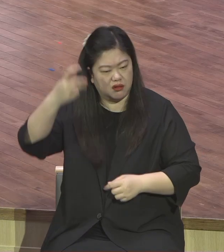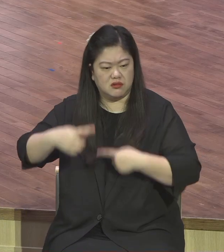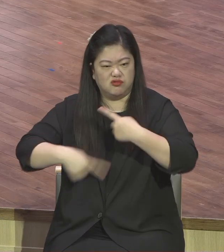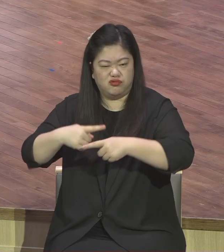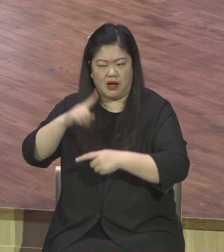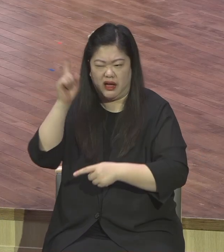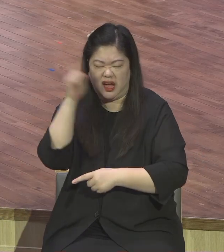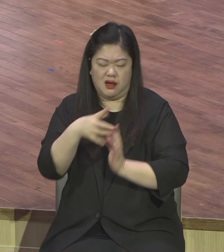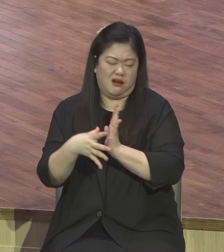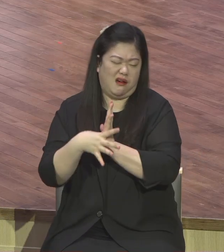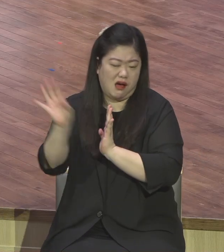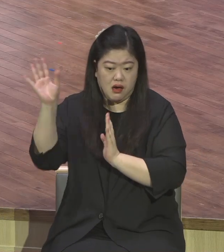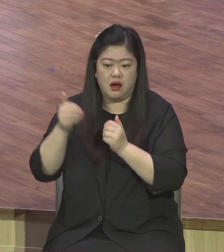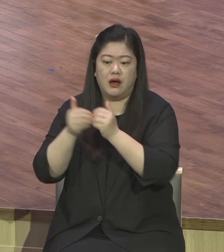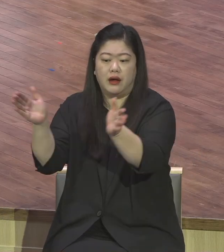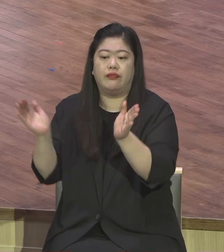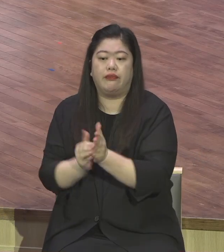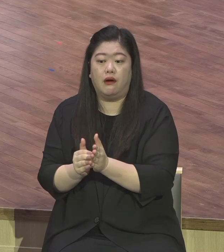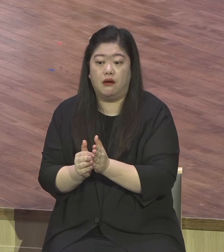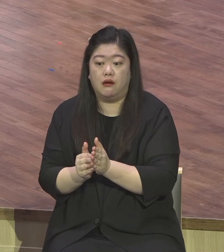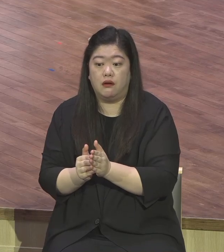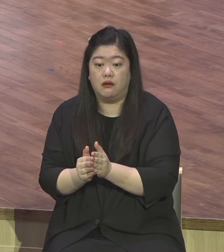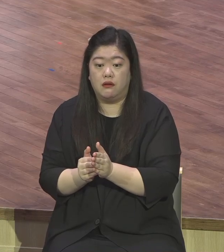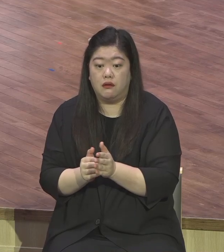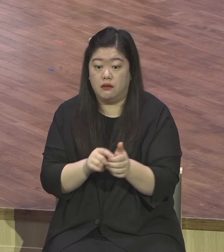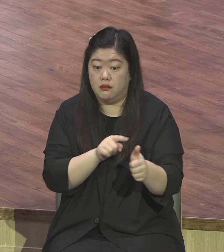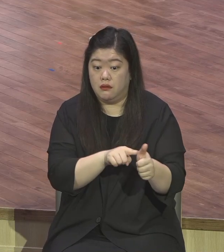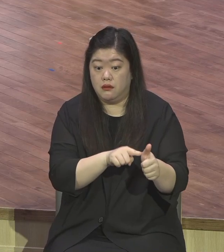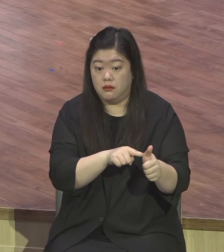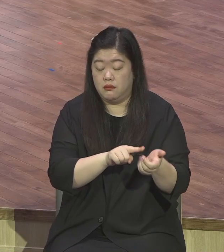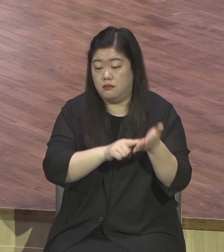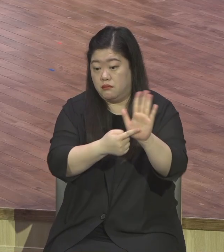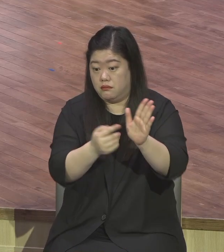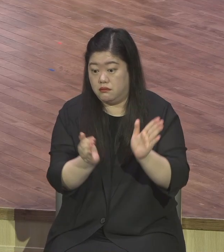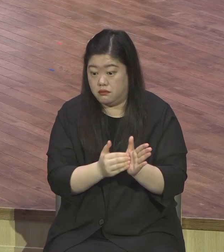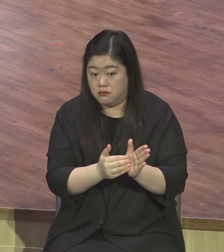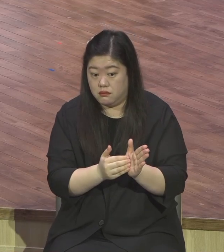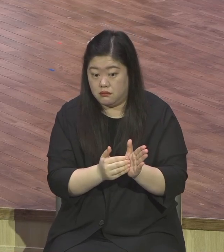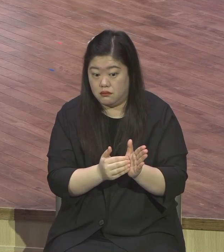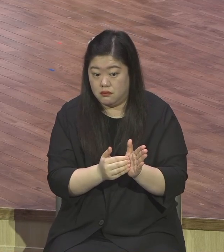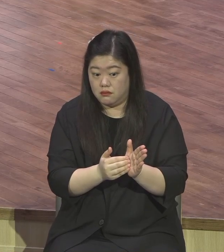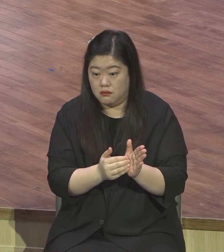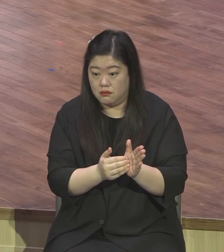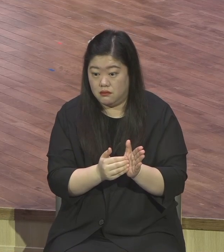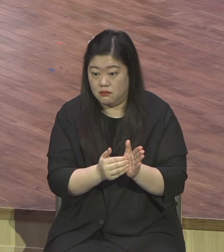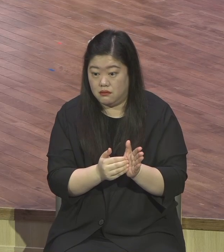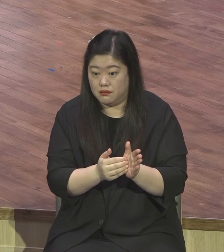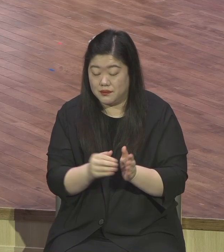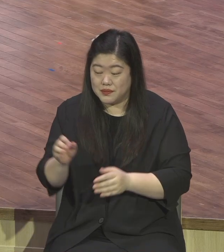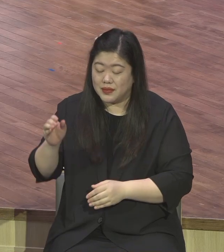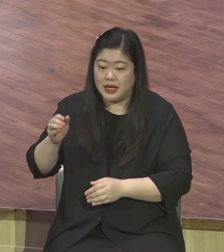예수님 이제 4일 후면 이 십자가를 지지게 될 것입니다. 그것이 대한 공포와